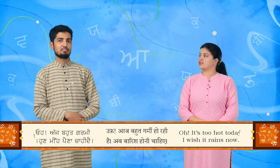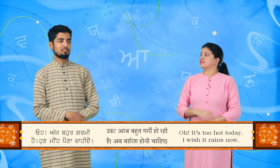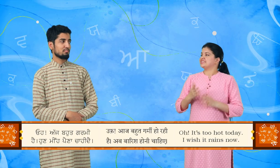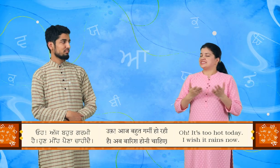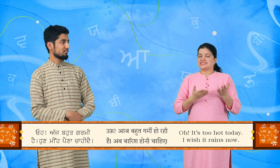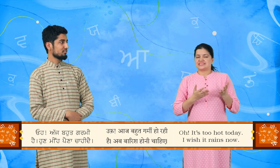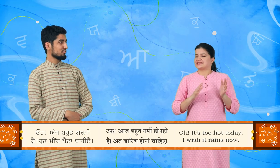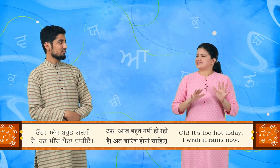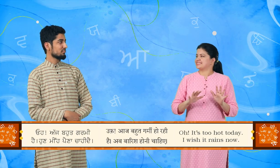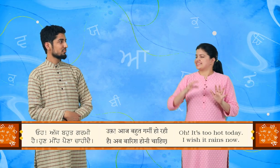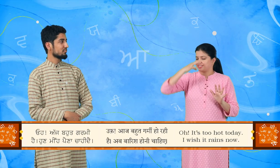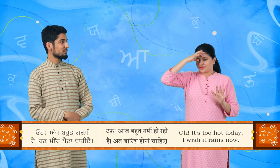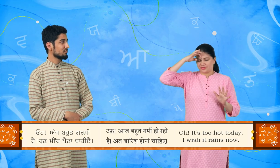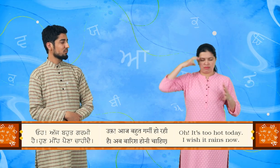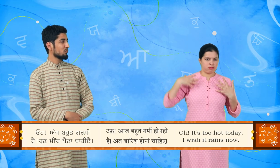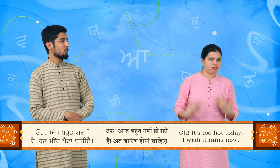ओ, आज बहुत गर्मी है